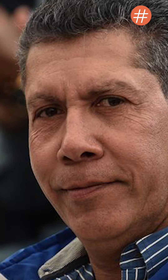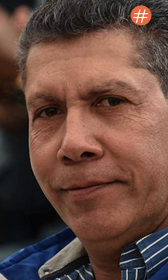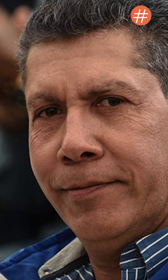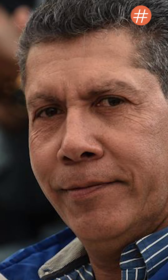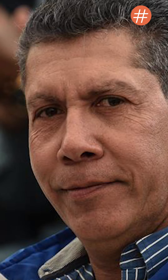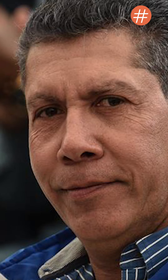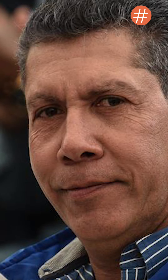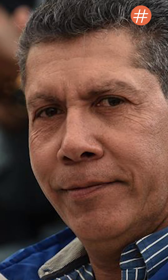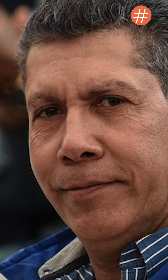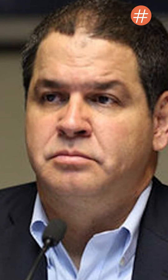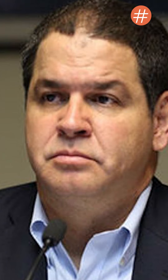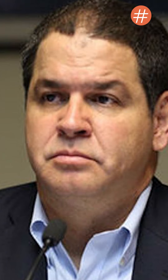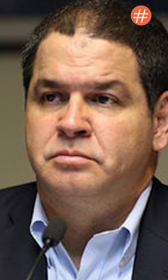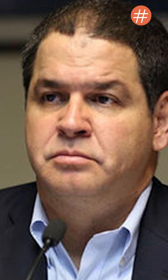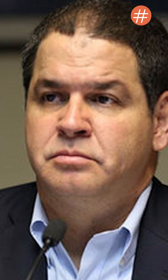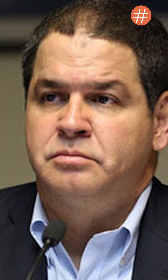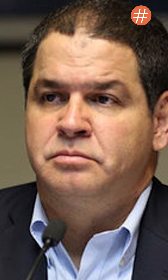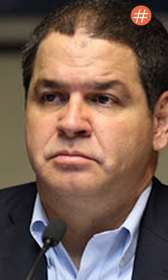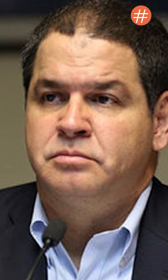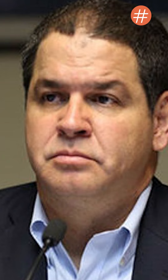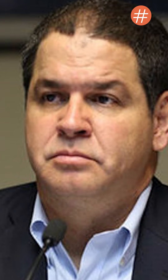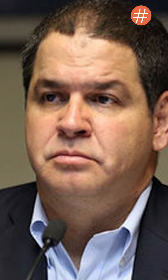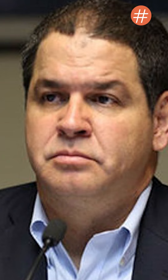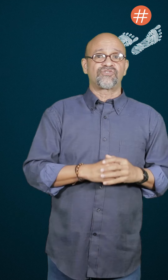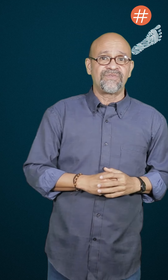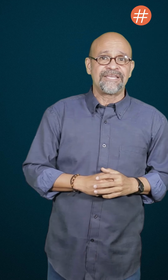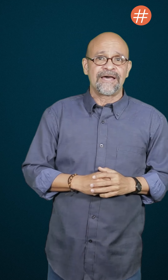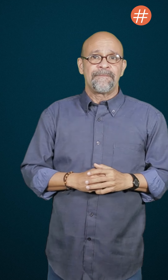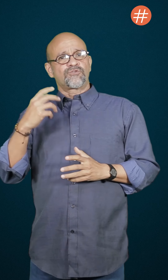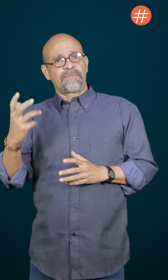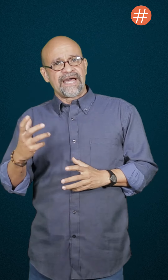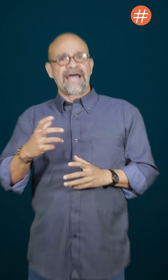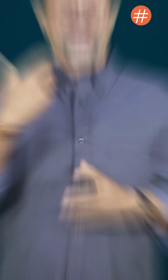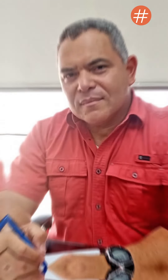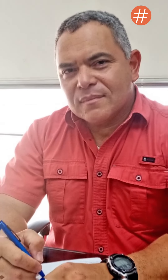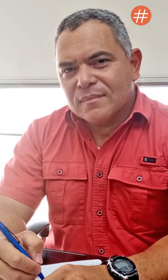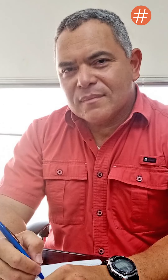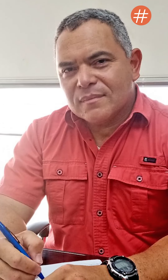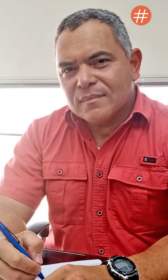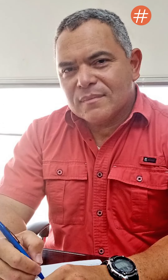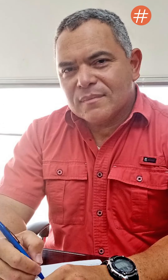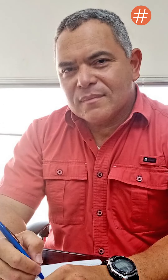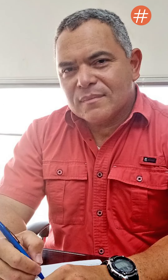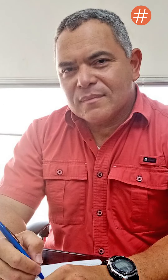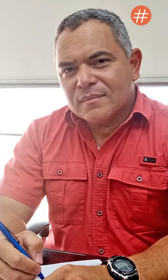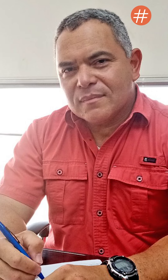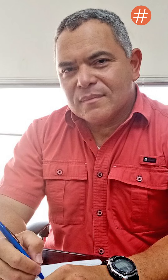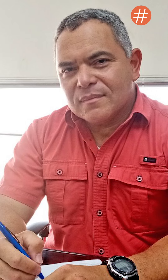porcentuales que obtuvo Luis Florido de la MUT para completar la posibilidad de superar a Adolfo Pereira del Partido Socialista Unido